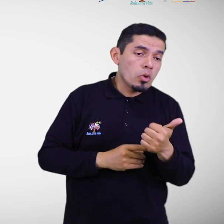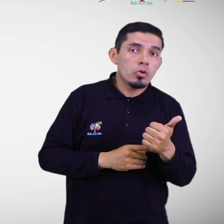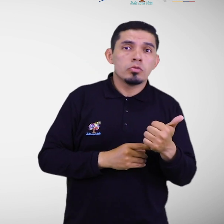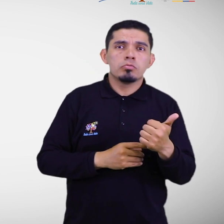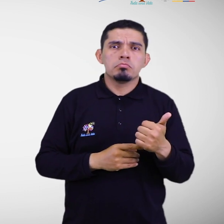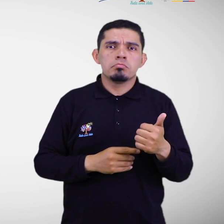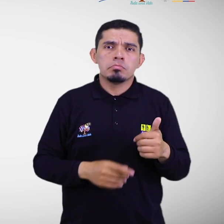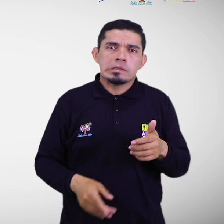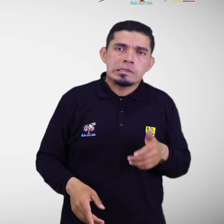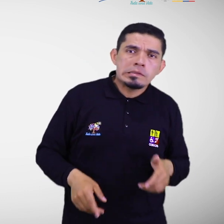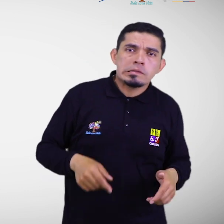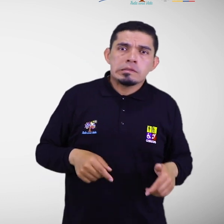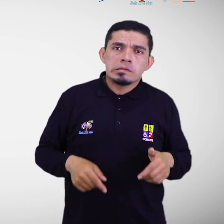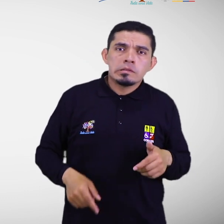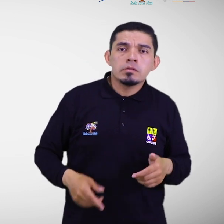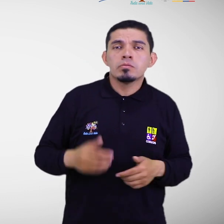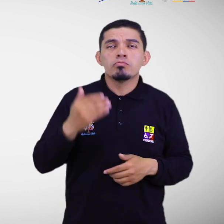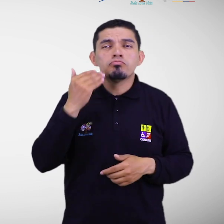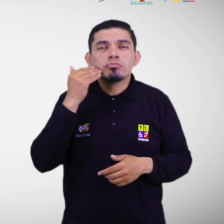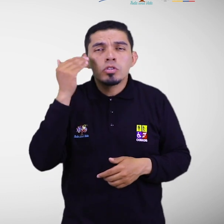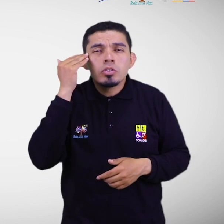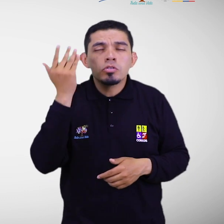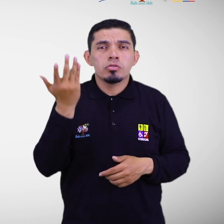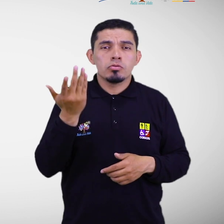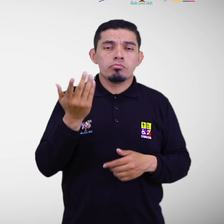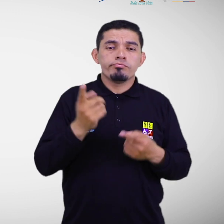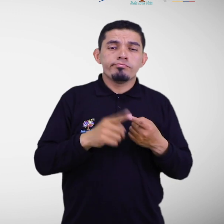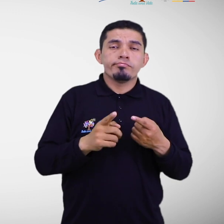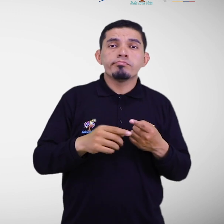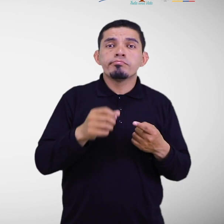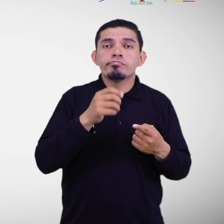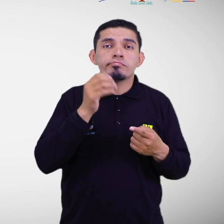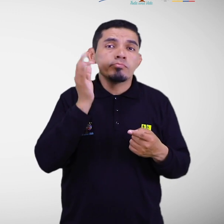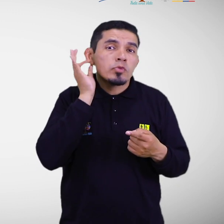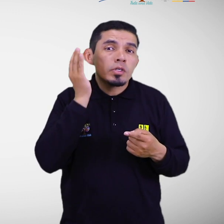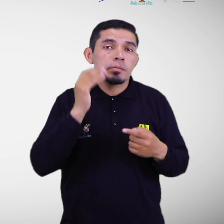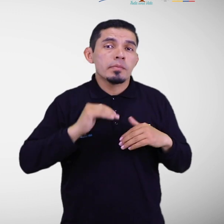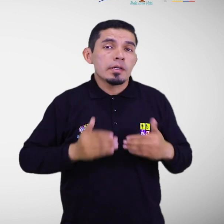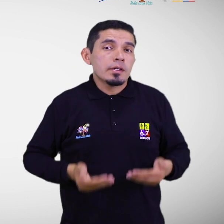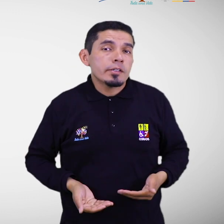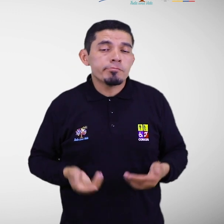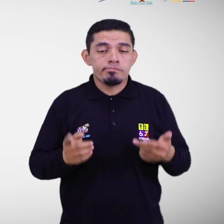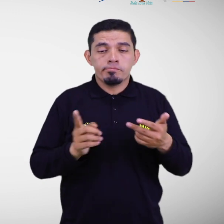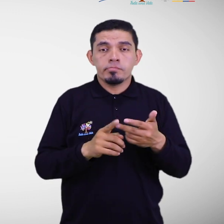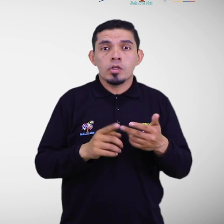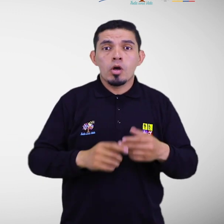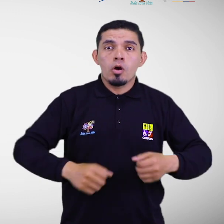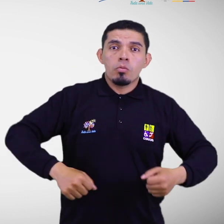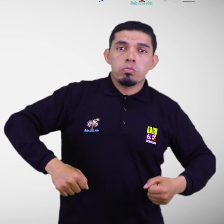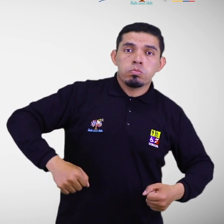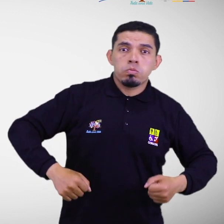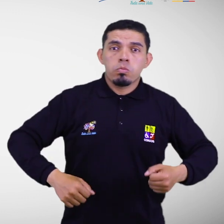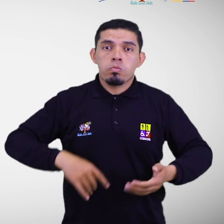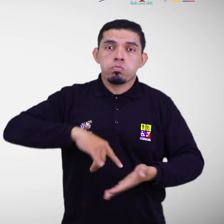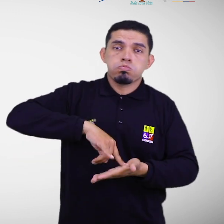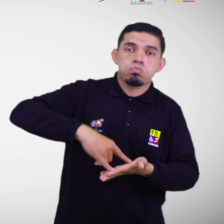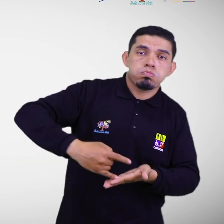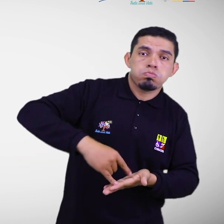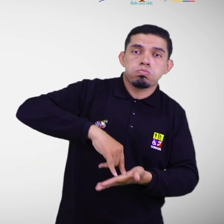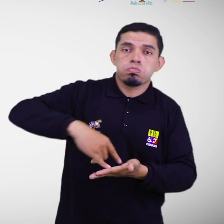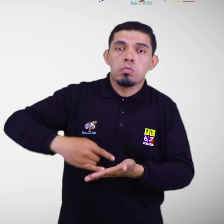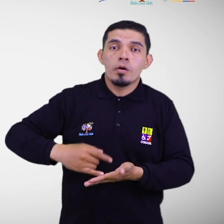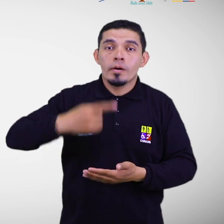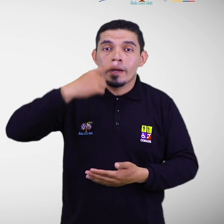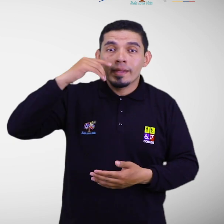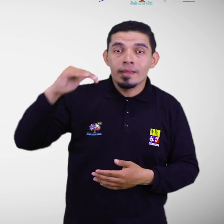movilidad reducida, como adultos mayores, mujeres embarazadas, personas con obesidad, talla baja, entre